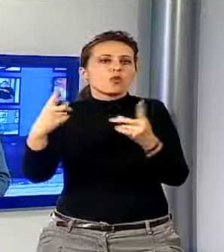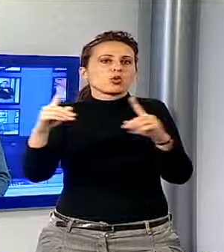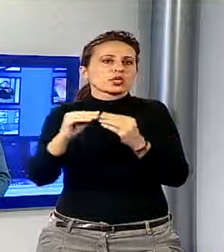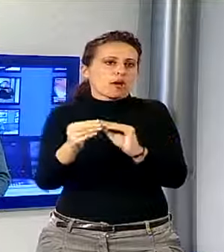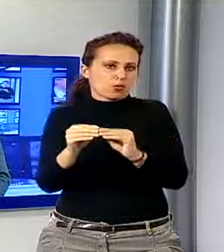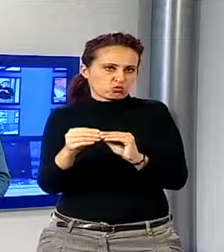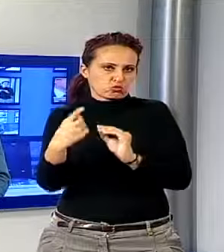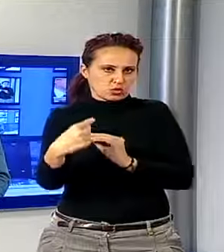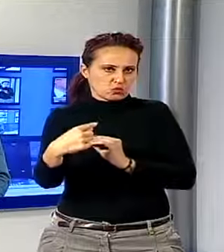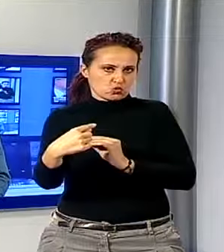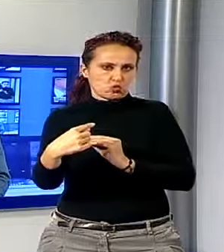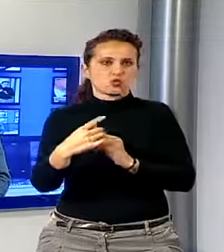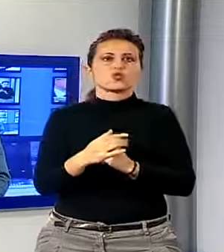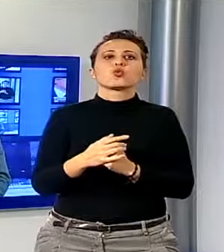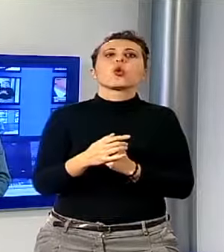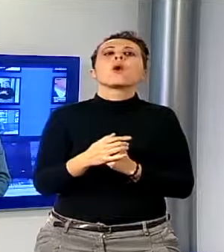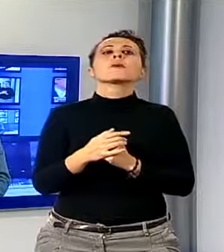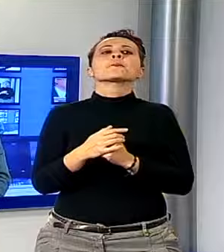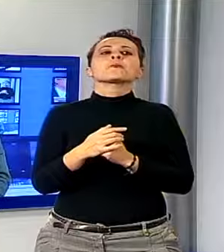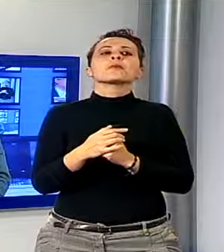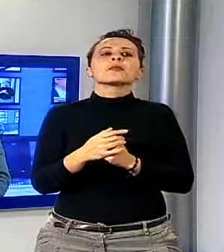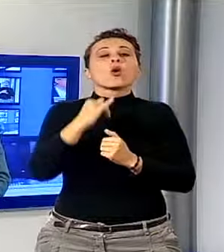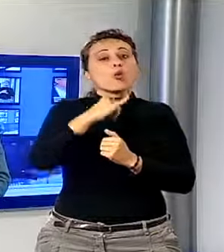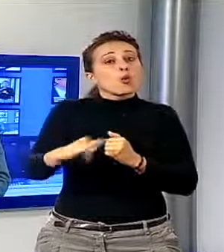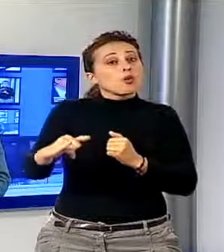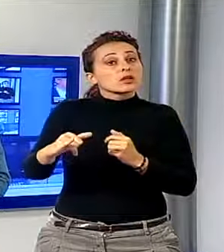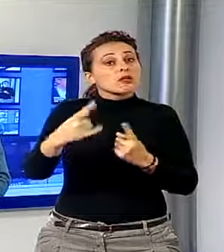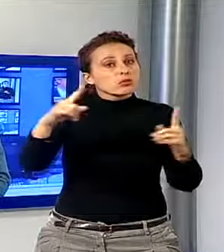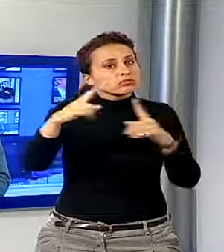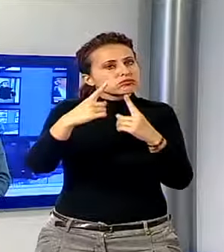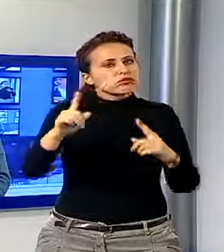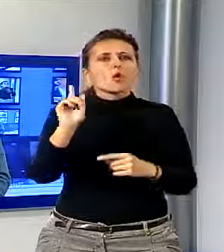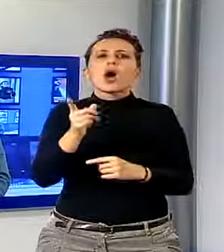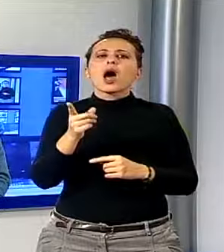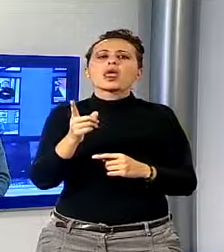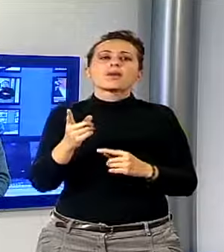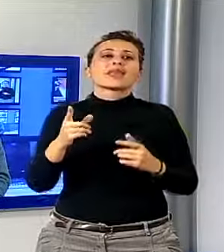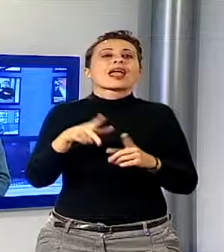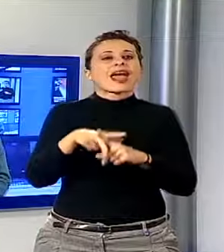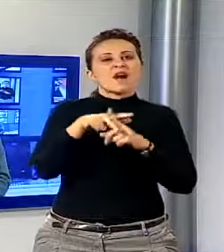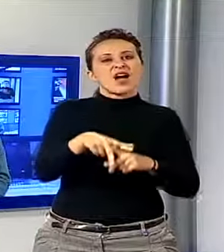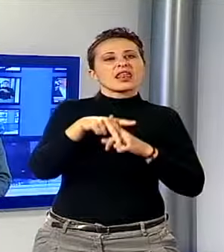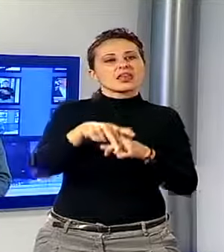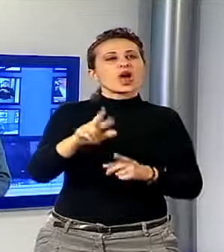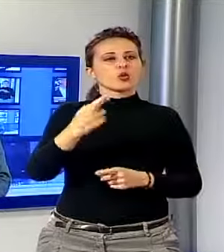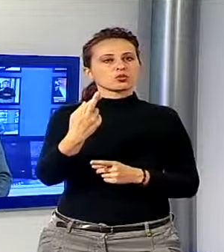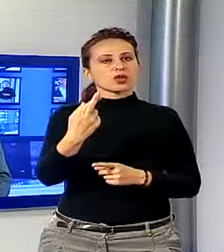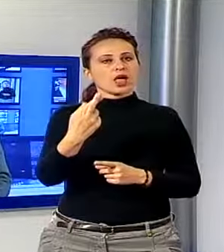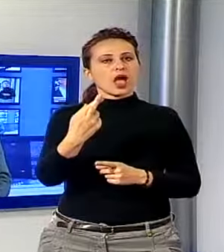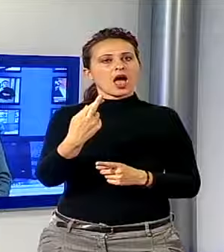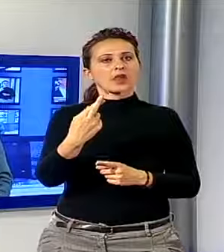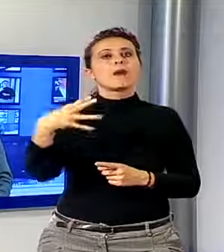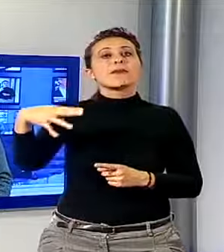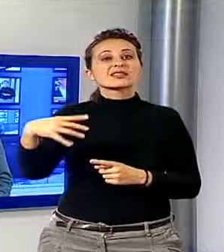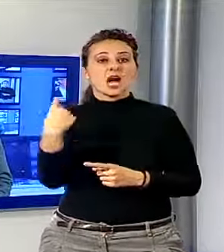Giuseppe Verdi e il Mottetto di San Paolino. Infine l'intermezzo di Cavalleria Rusticana di Giacomo Mascagni.